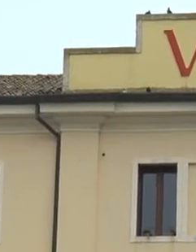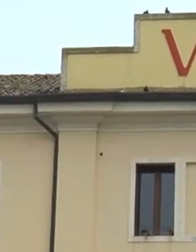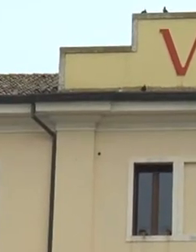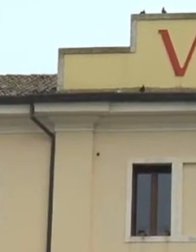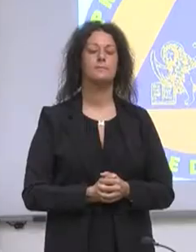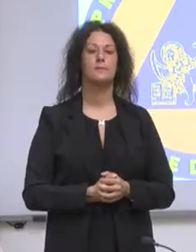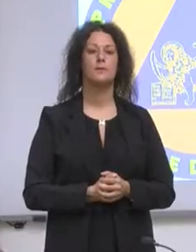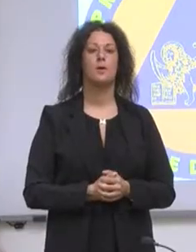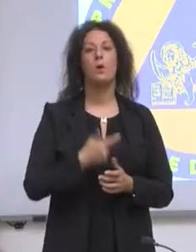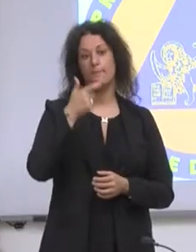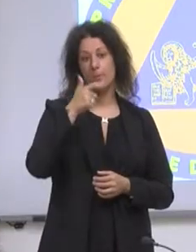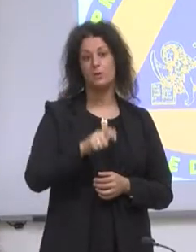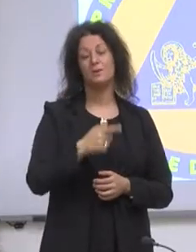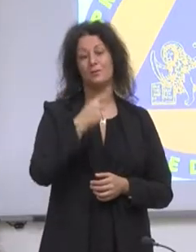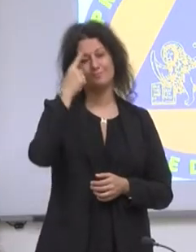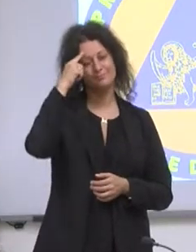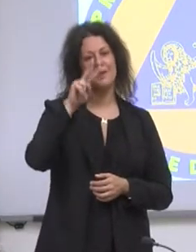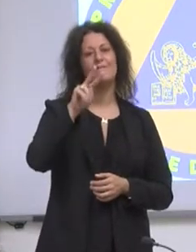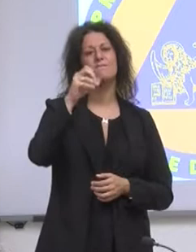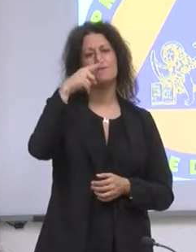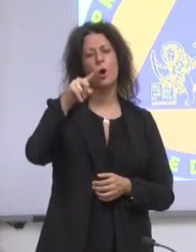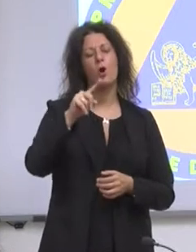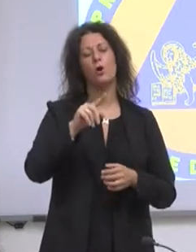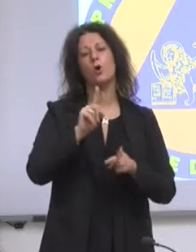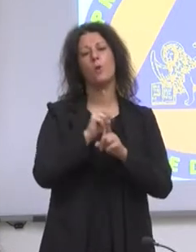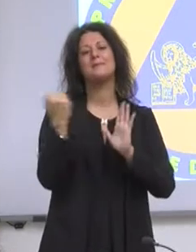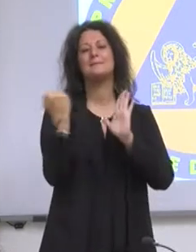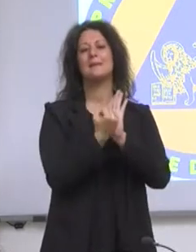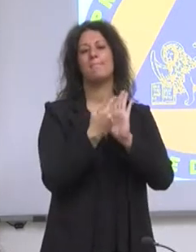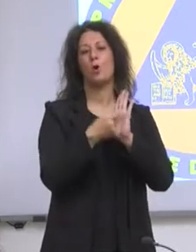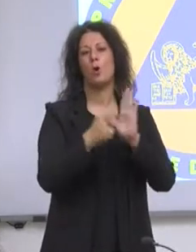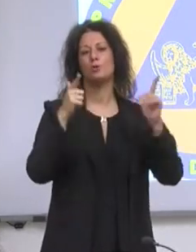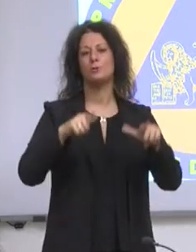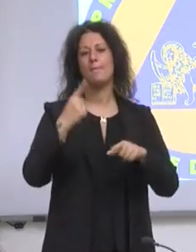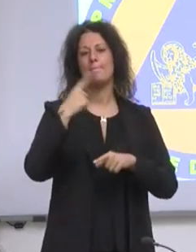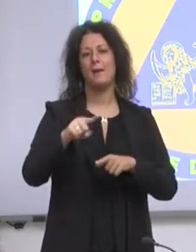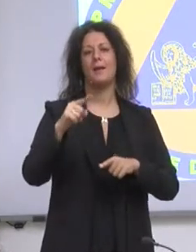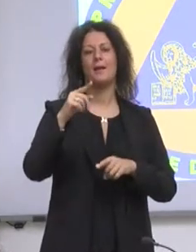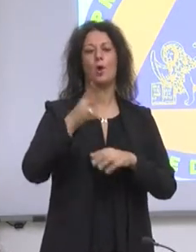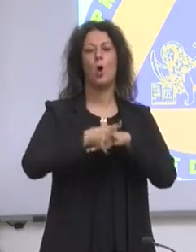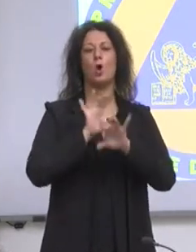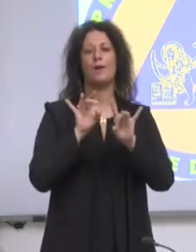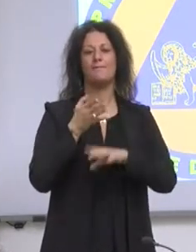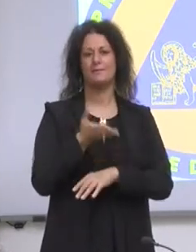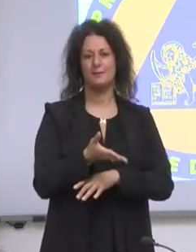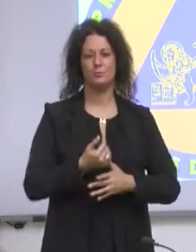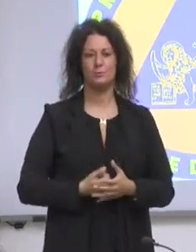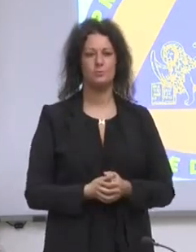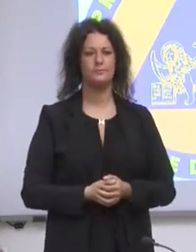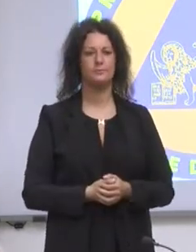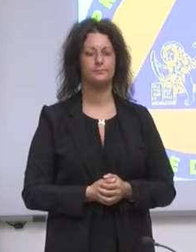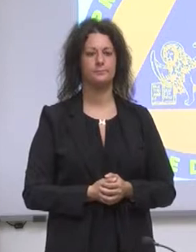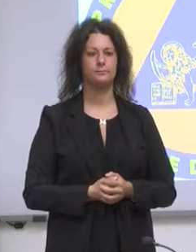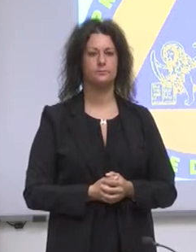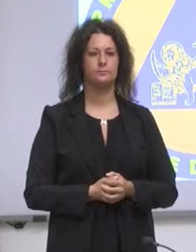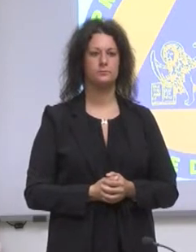Vaux penso che sia l'elemento simbolo del coronavirus, che si, come si può dire, che si compenetra con l'altro aspetto